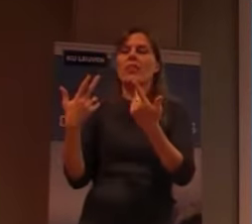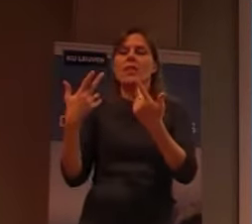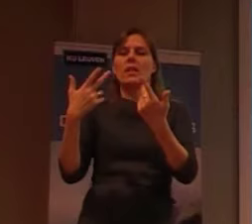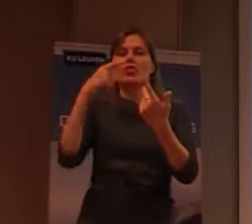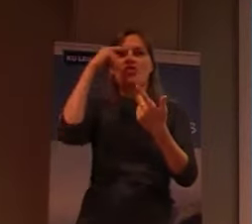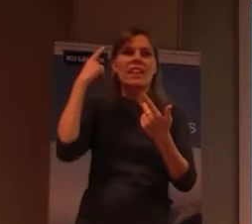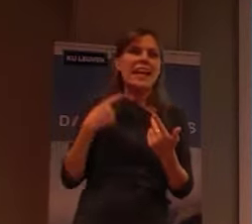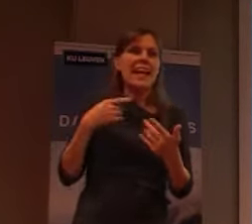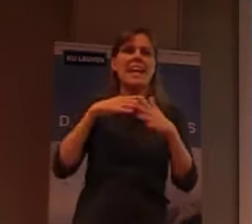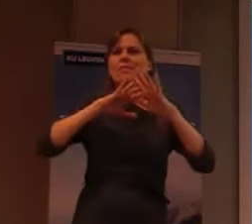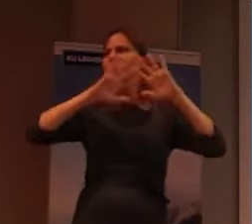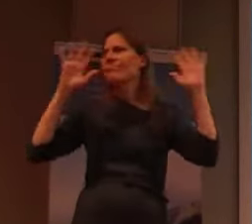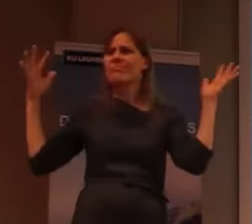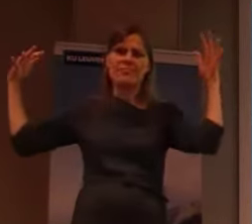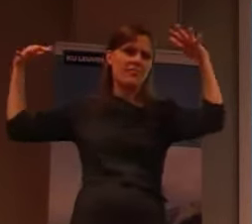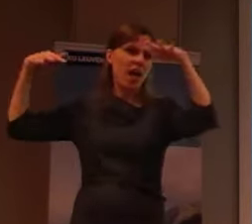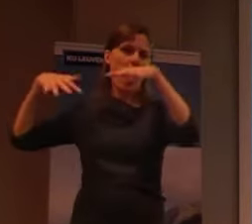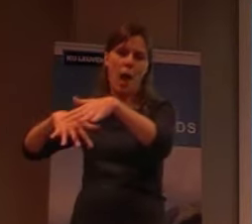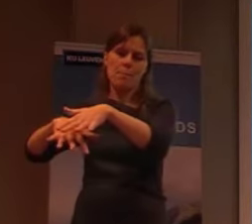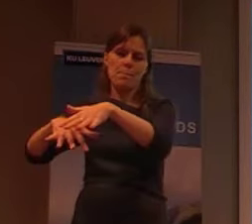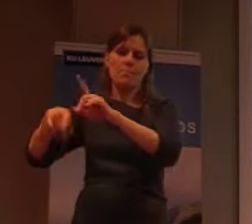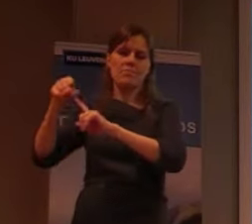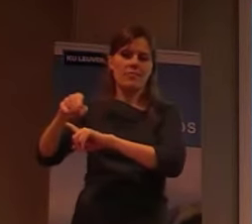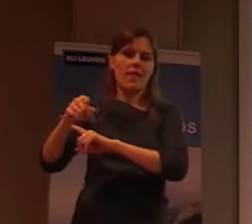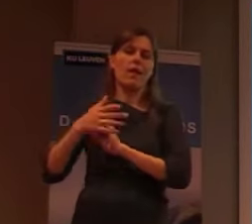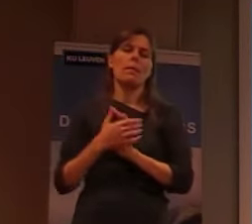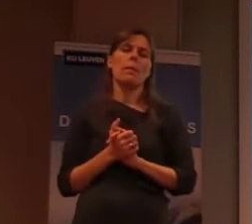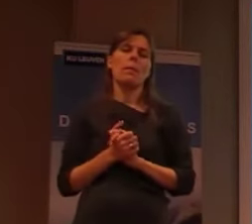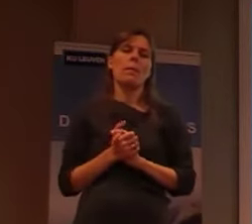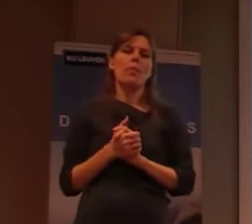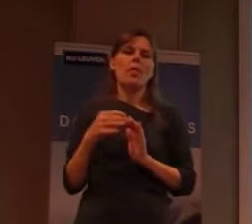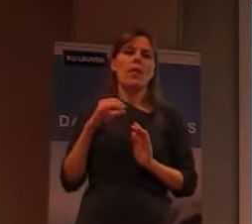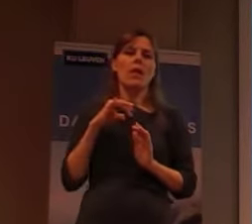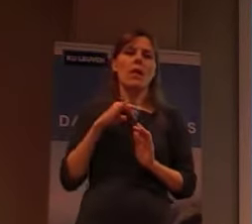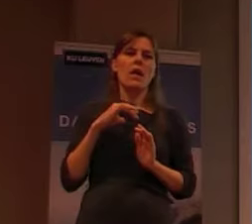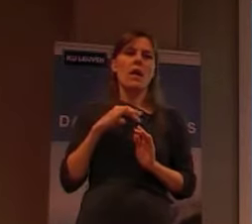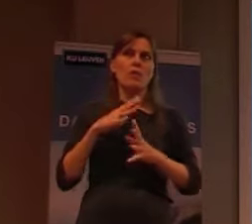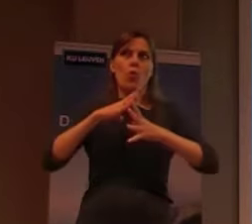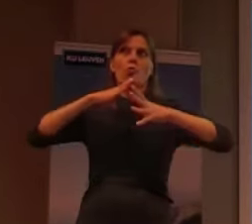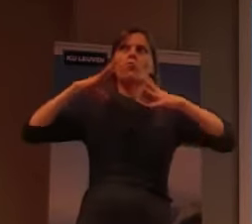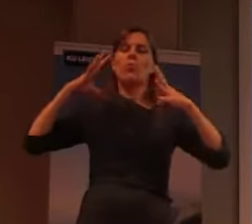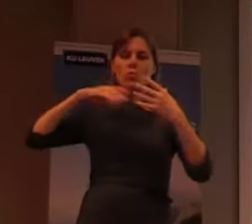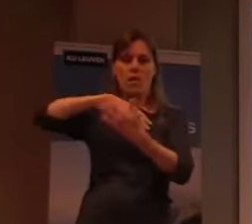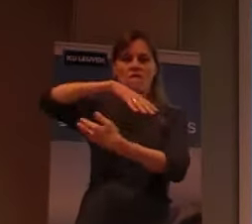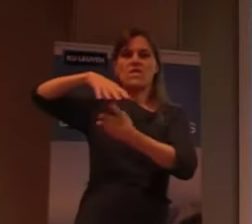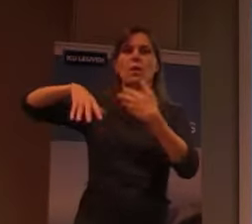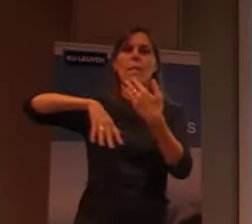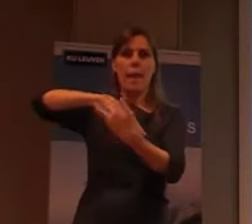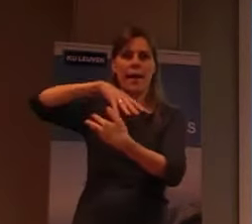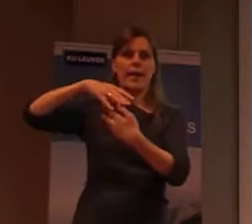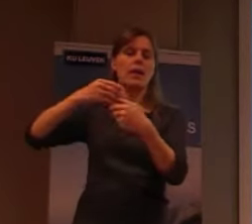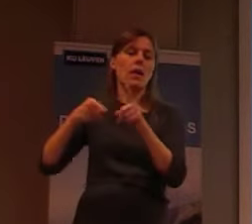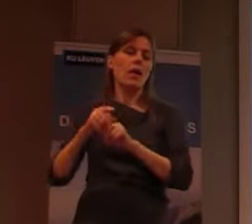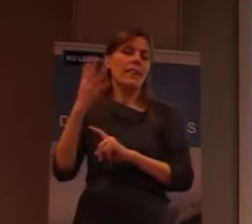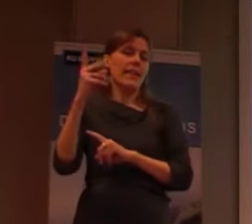Chinezen, enzovoort, alles, alles komt daar samen. Maar door het feit, dat er een grote vermenging was, al in de 19de eeuw,